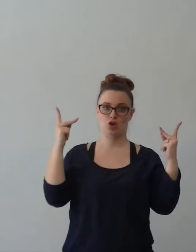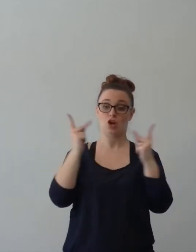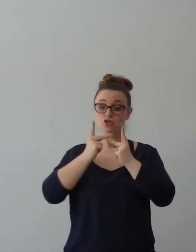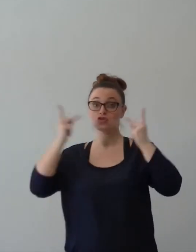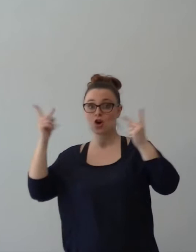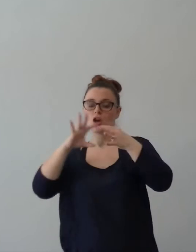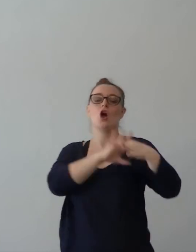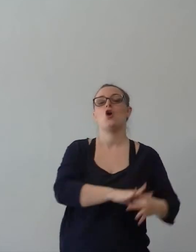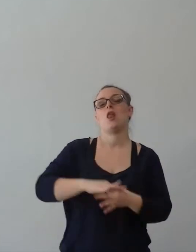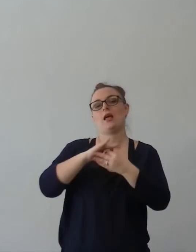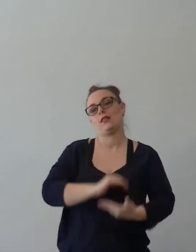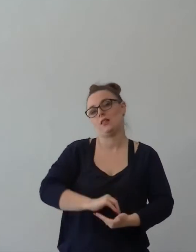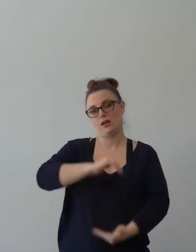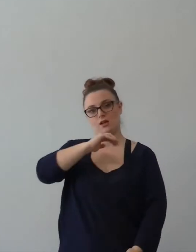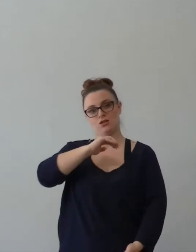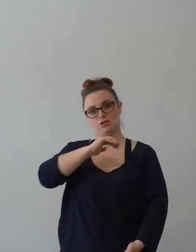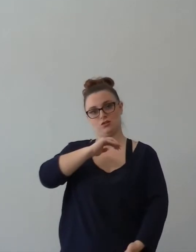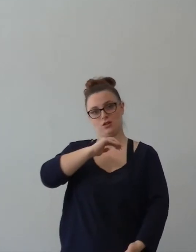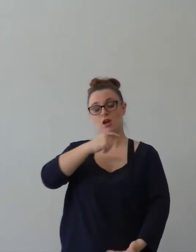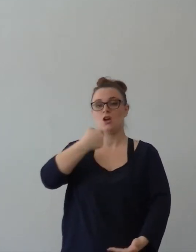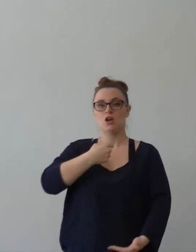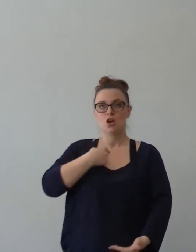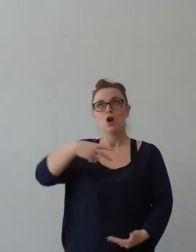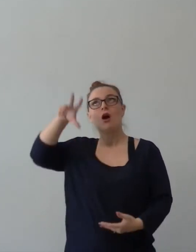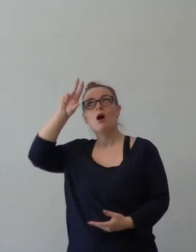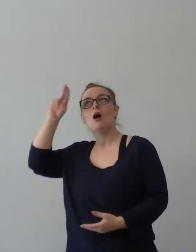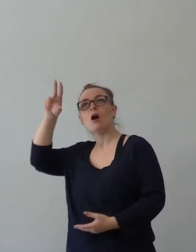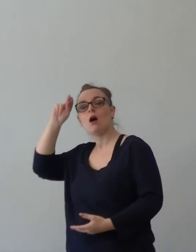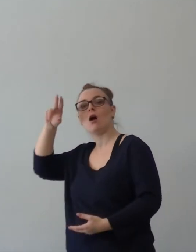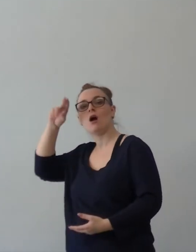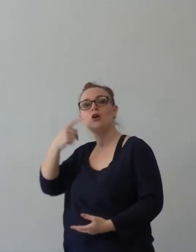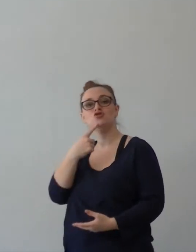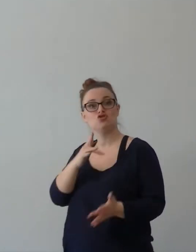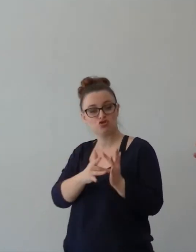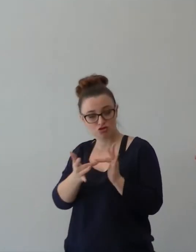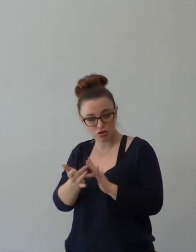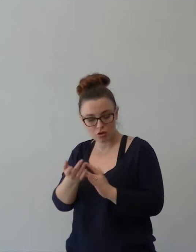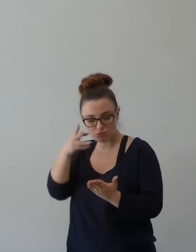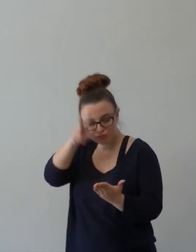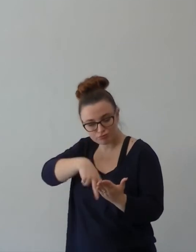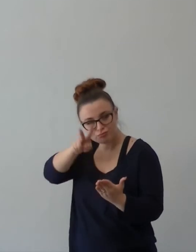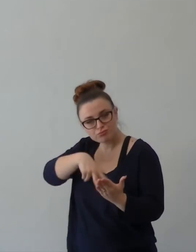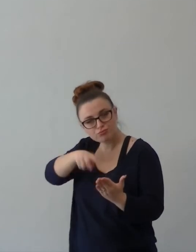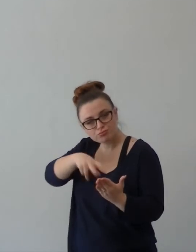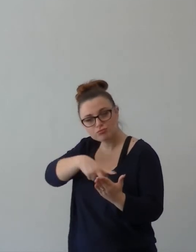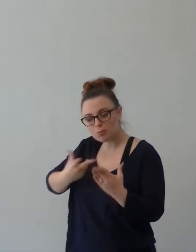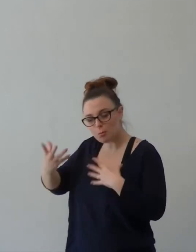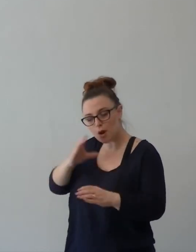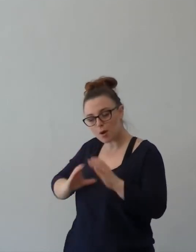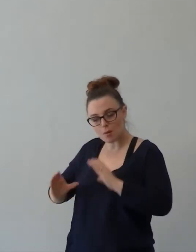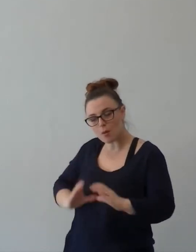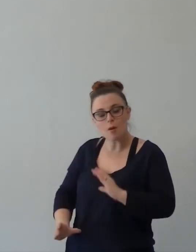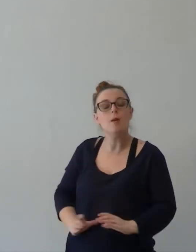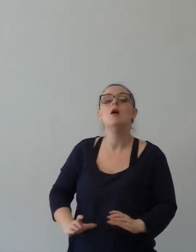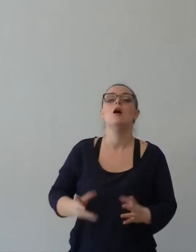conosci Gesù, più hai fede in Lui, più gioia avrai. Per cui vuoi essere